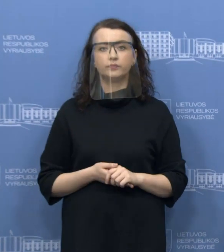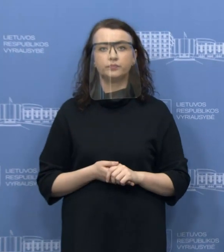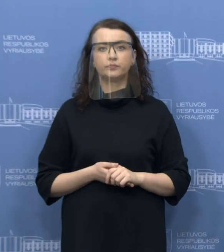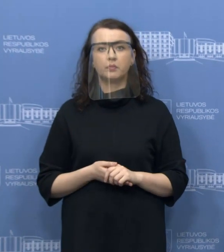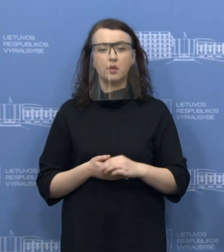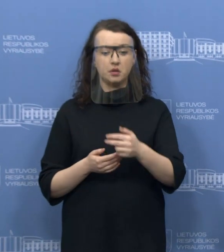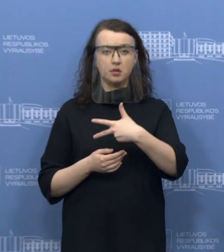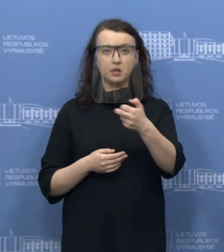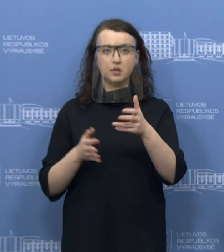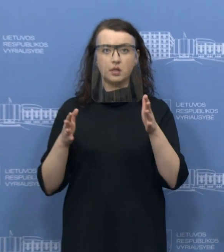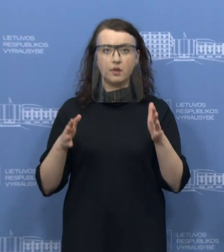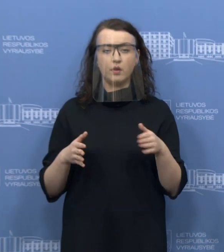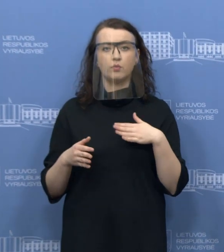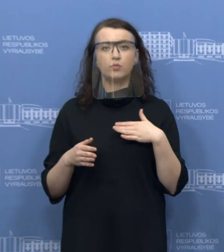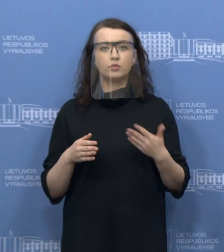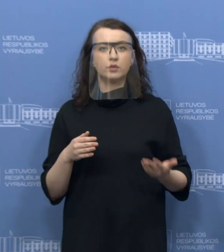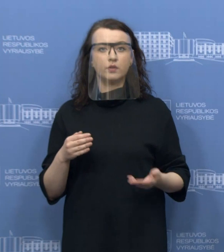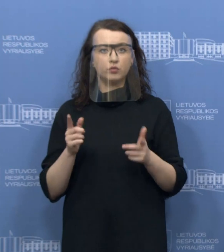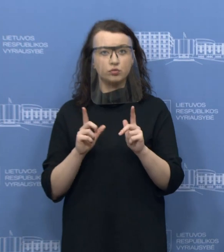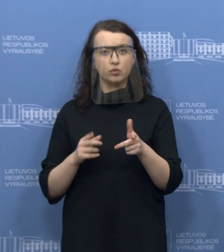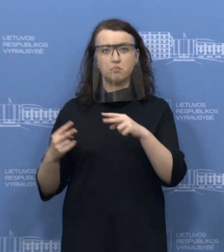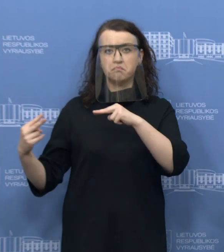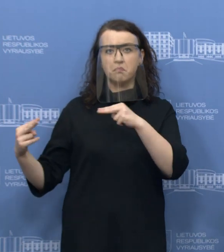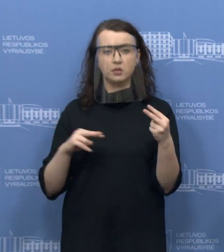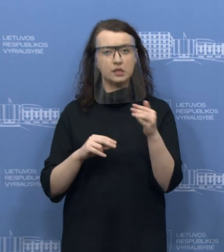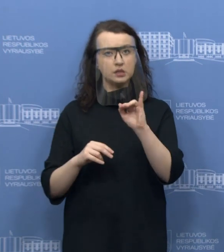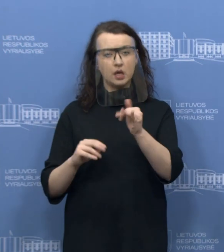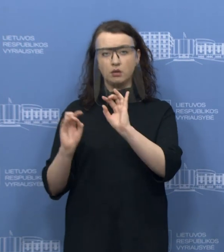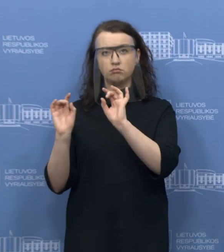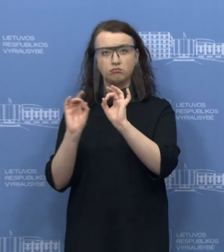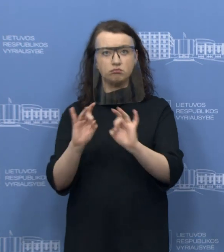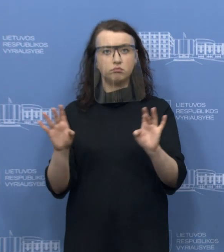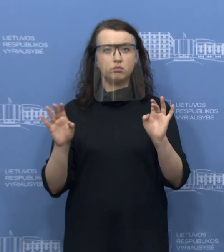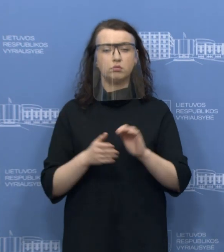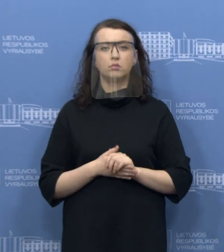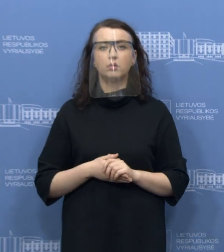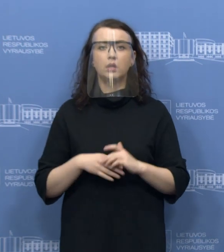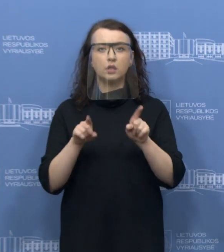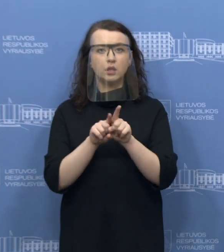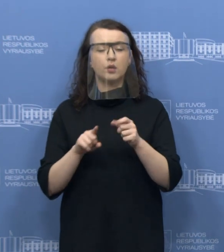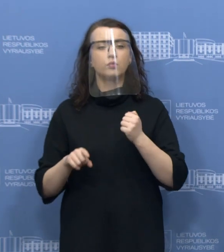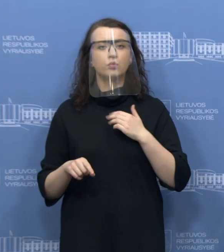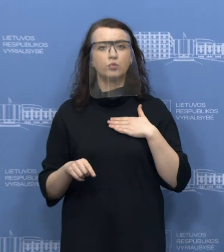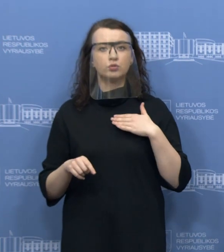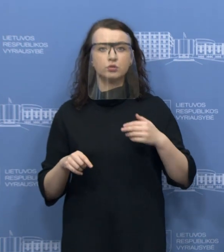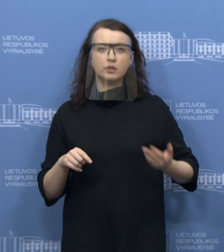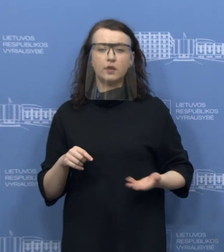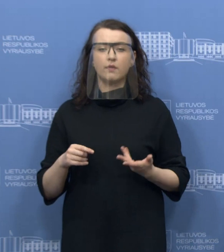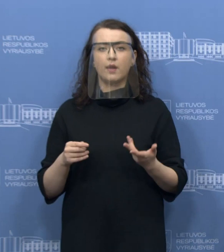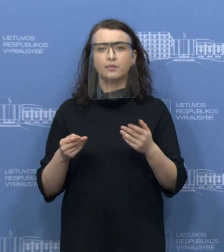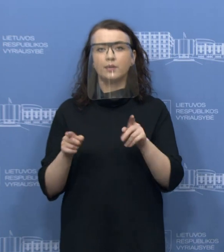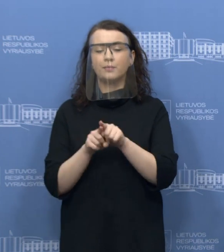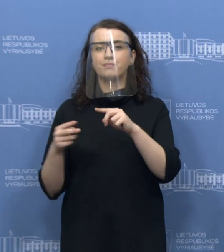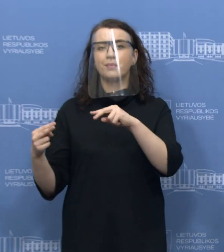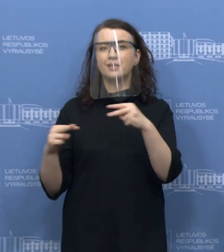pastarasias tris savaitės mūsų gyvenimas tikrai iš esmės pasikytė ir dalis to gyvenimo, turbūt didesnioji dalis, persikėlė